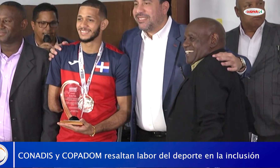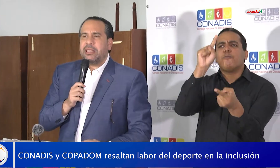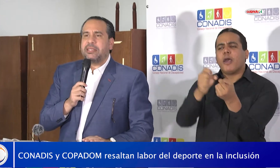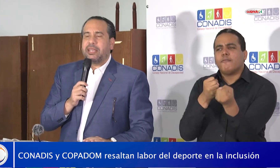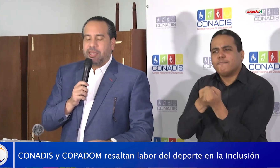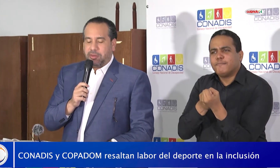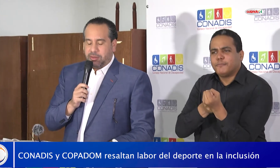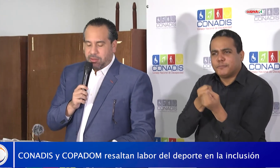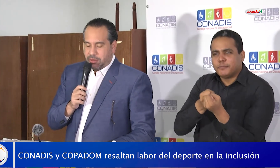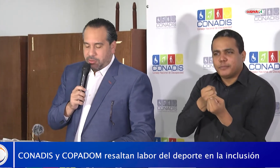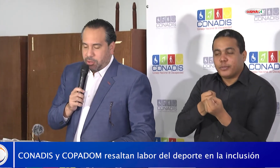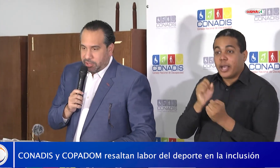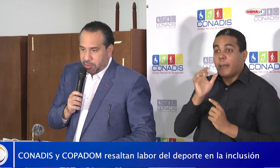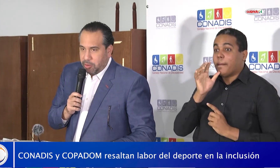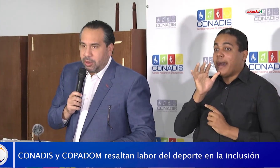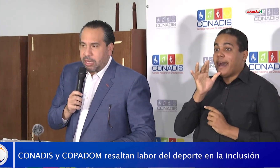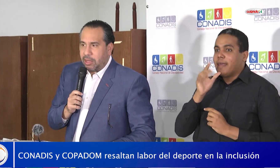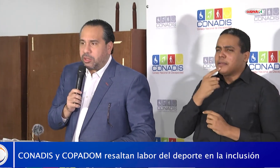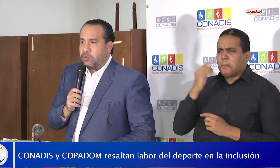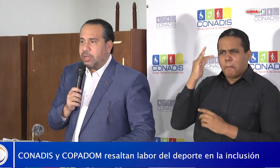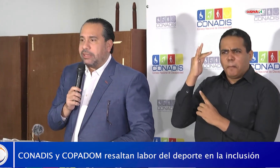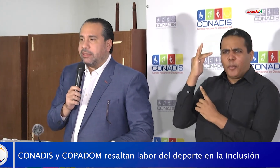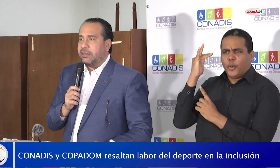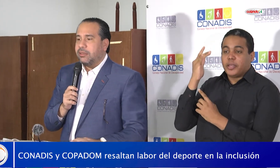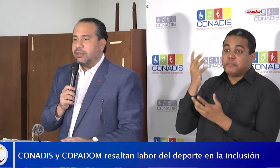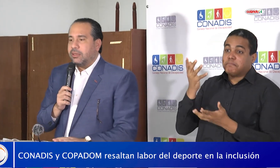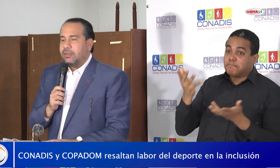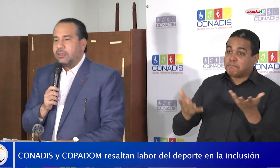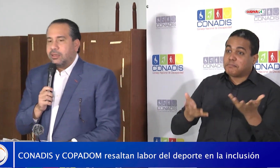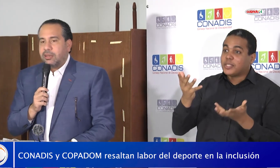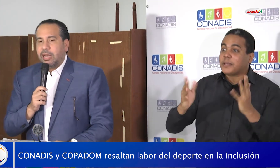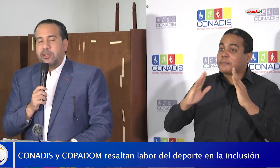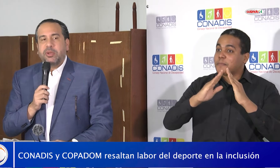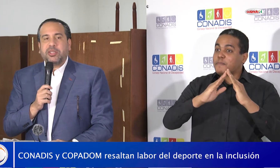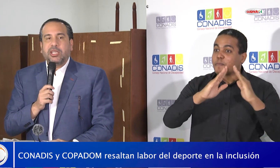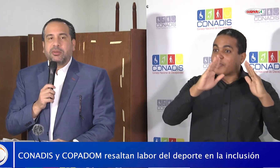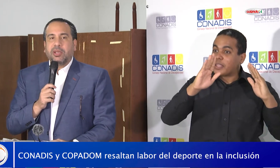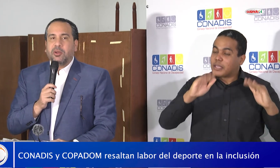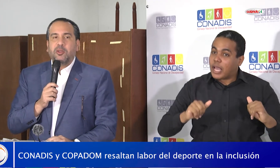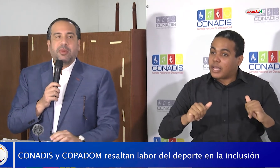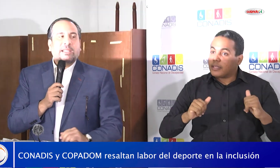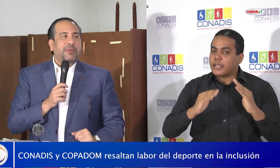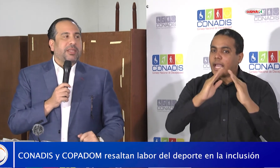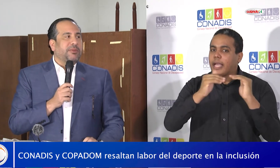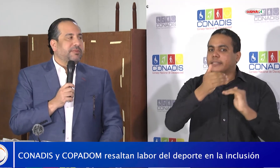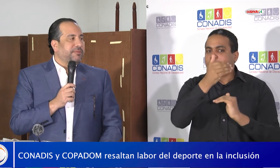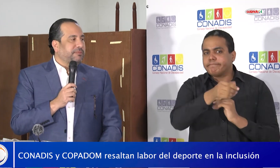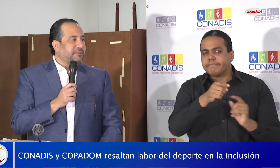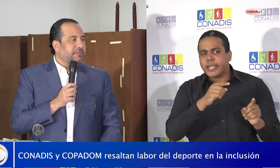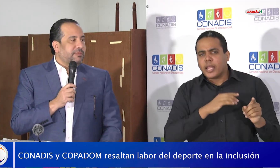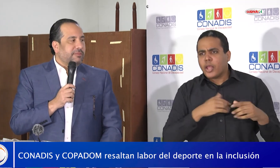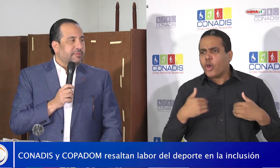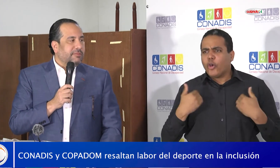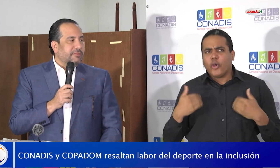¿Por qué ella dice eso? Porque seguro al lado de su casa hay un vecino que cogió un mal camino.